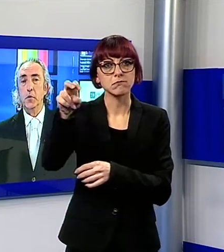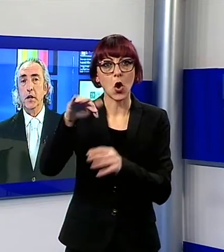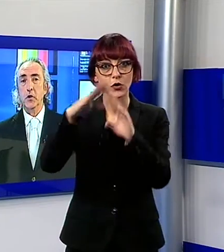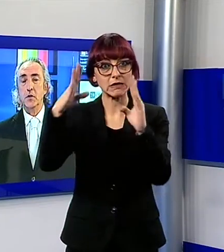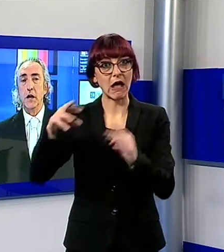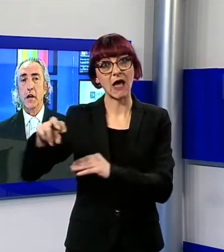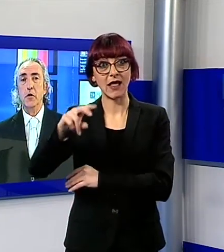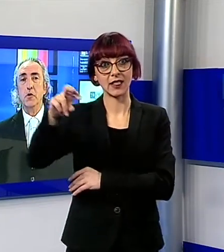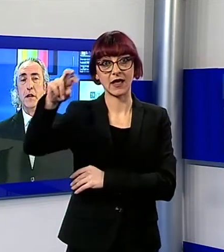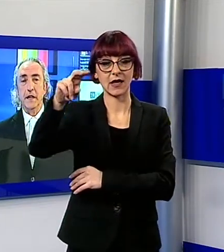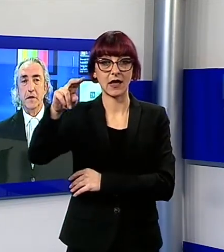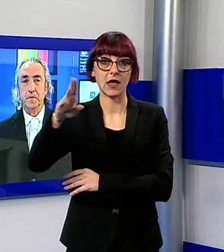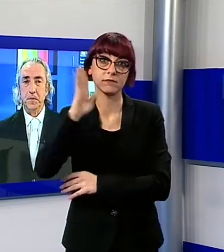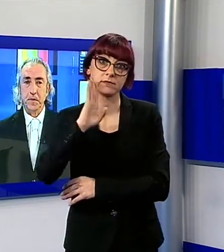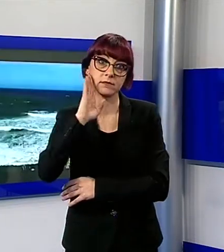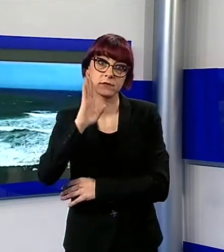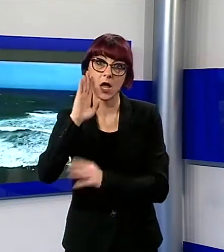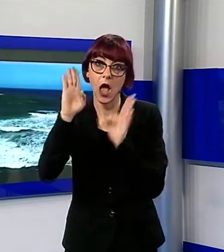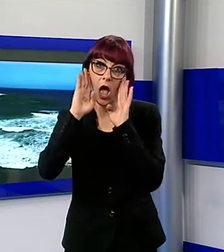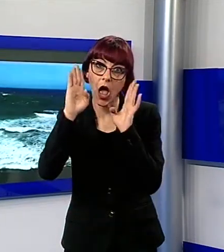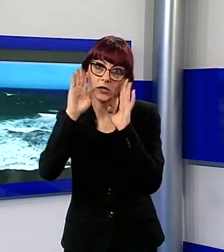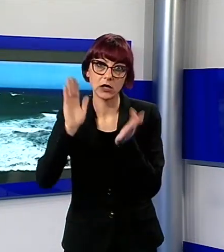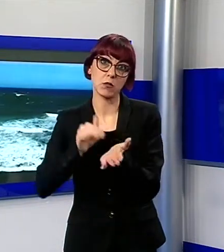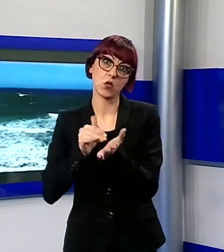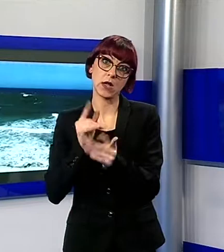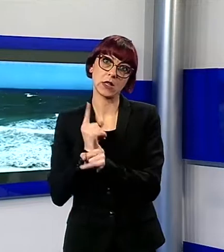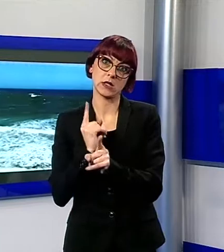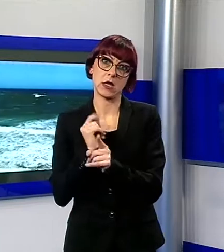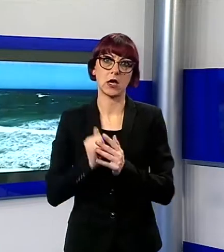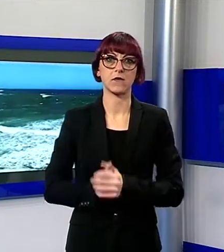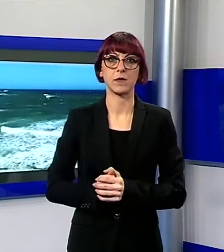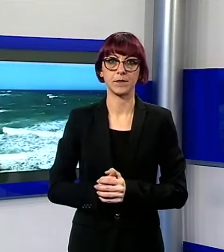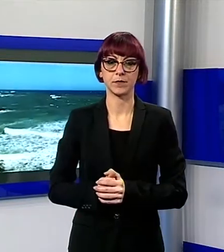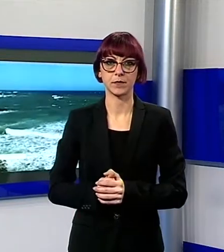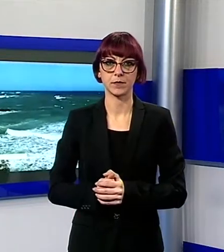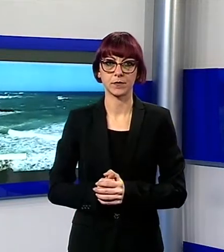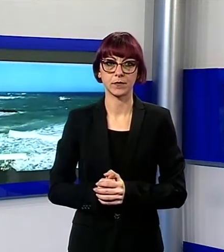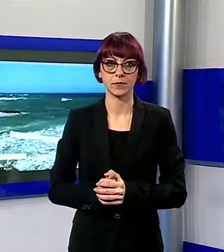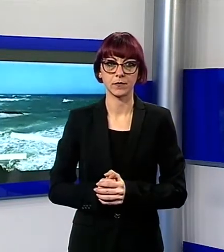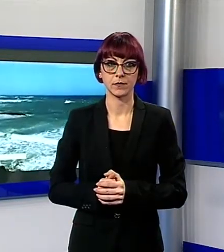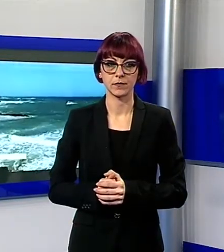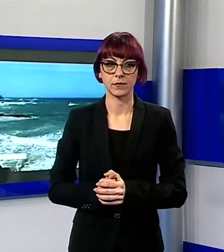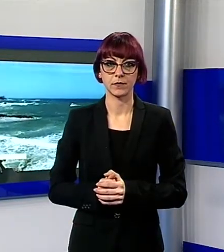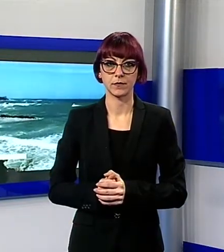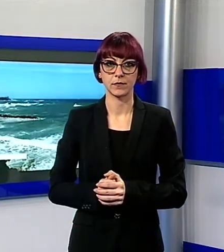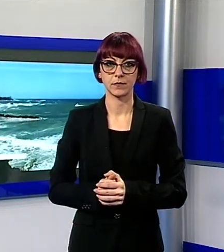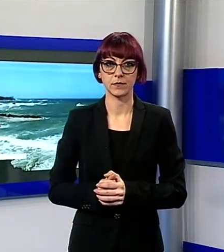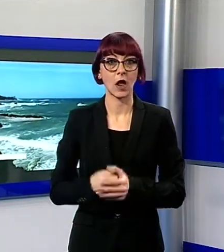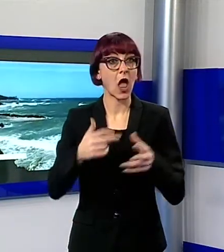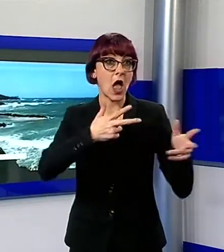periodo si recano in montagna. Dopo la forte libecciata che ha spazzato la nostra regione, il soccorso alpino